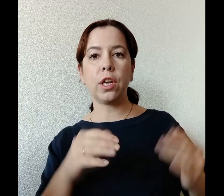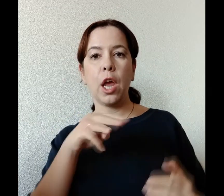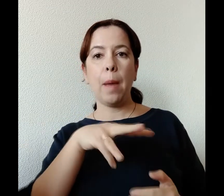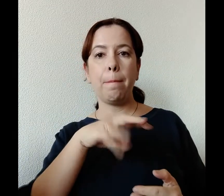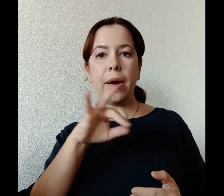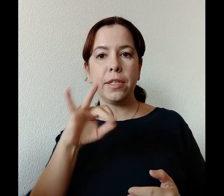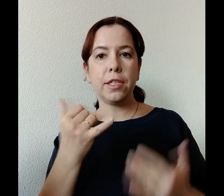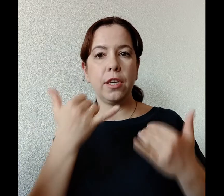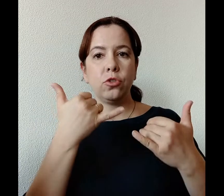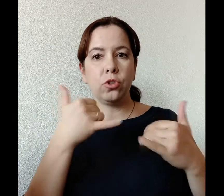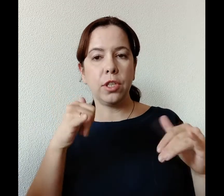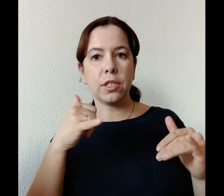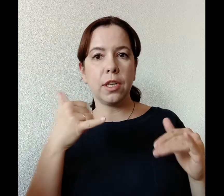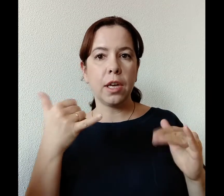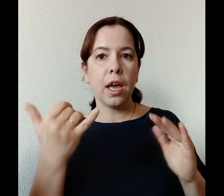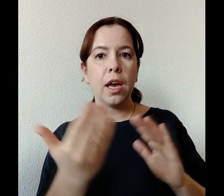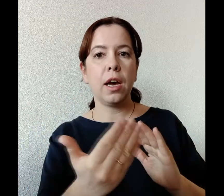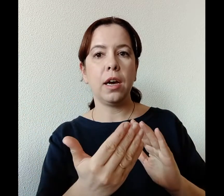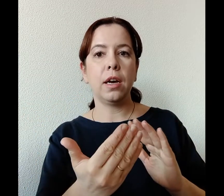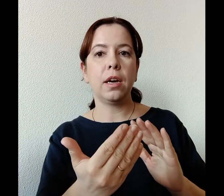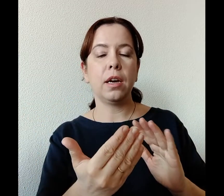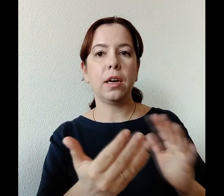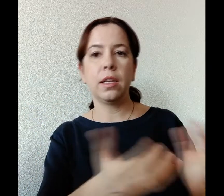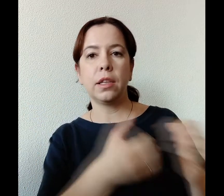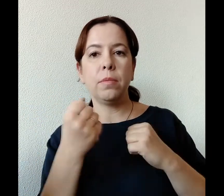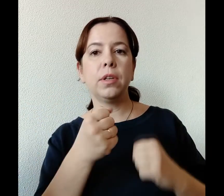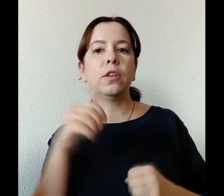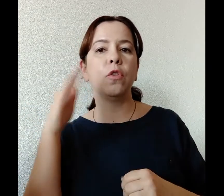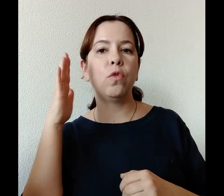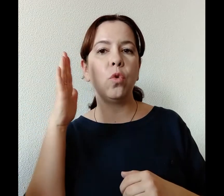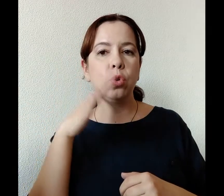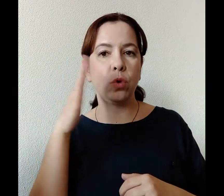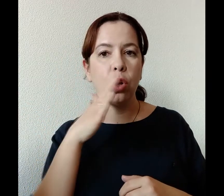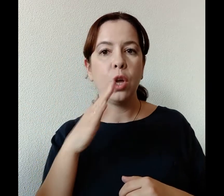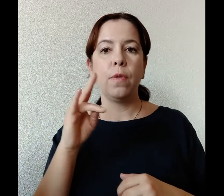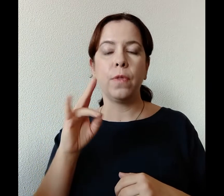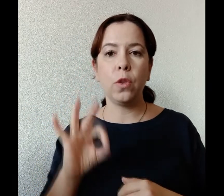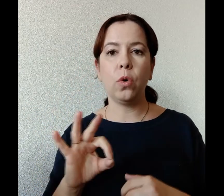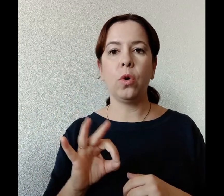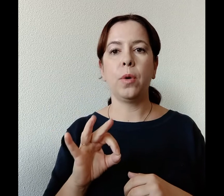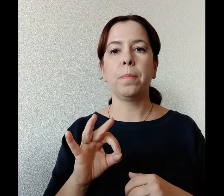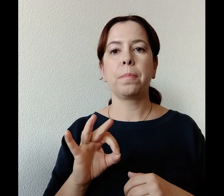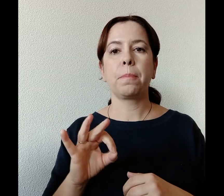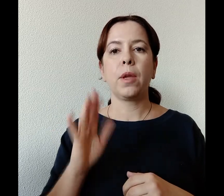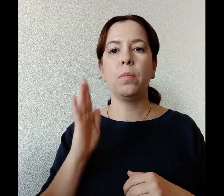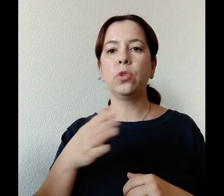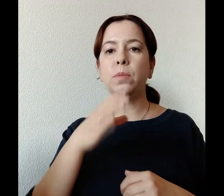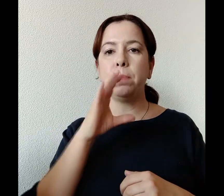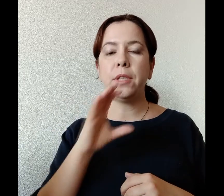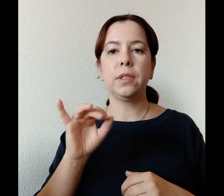Моисей чудесно добыл воду, но будем пить